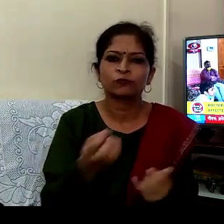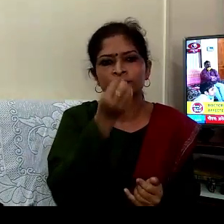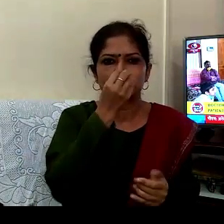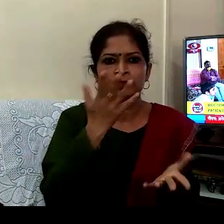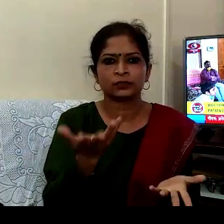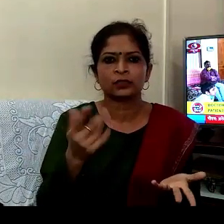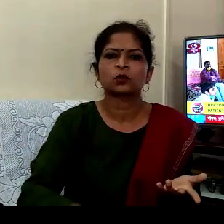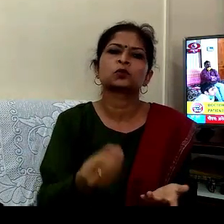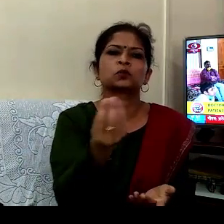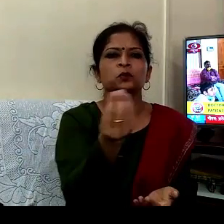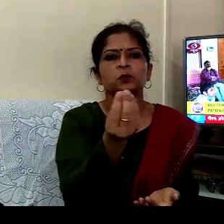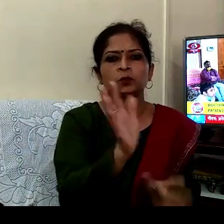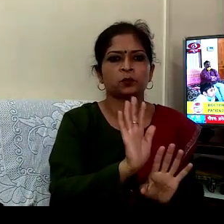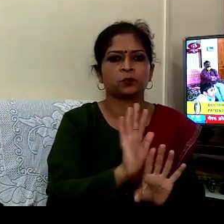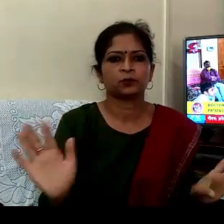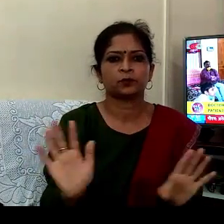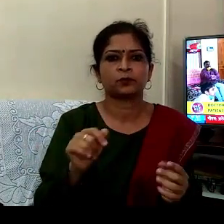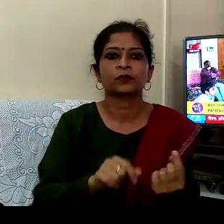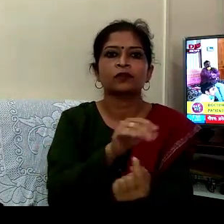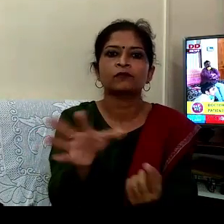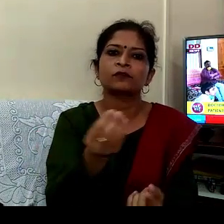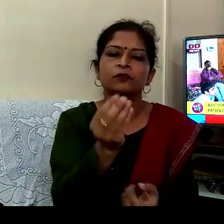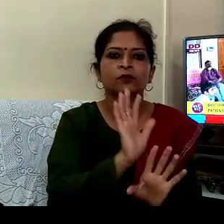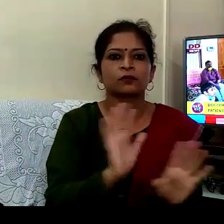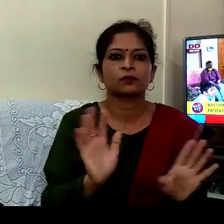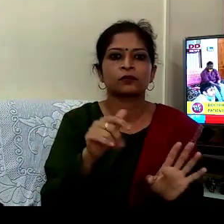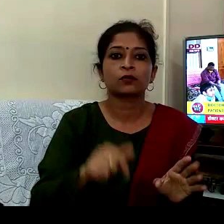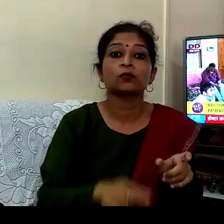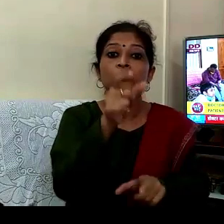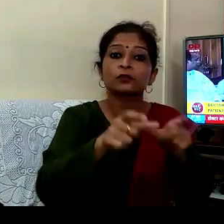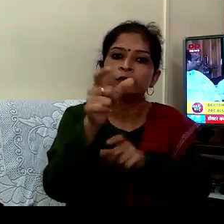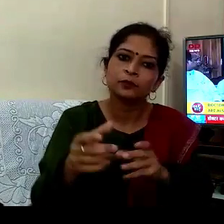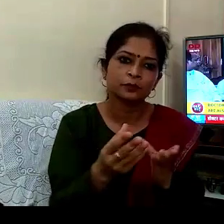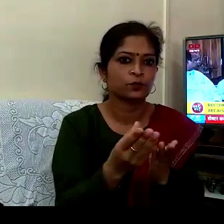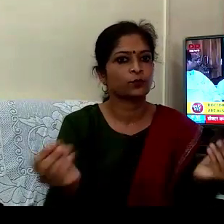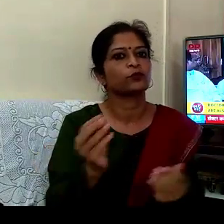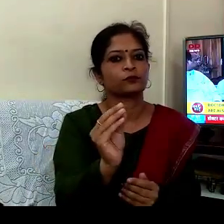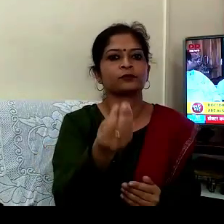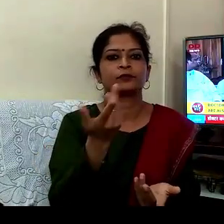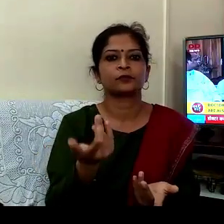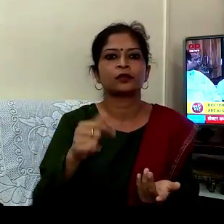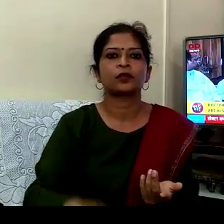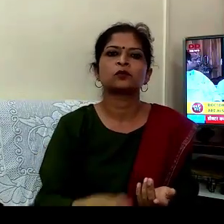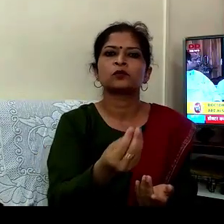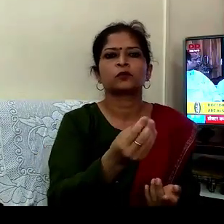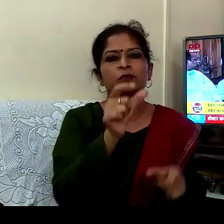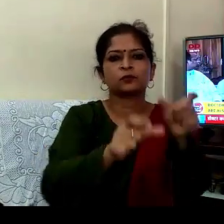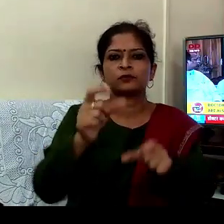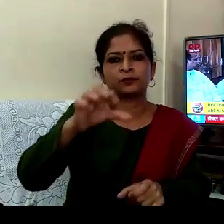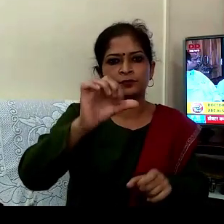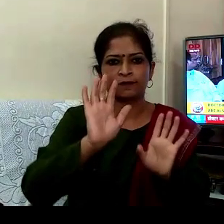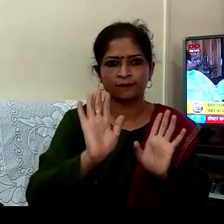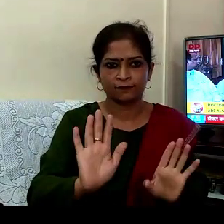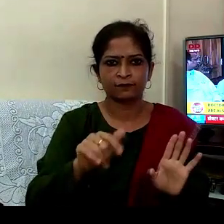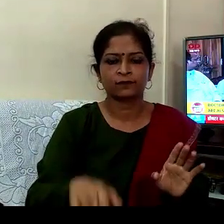سیکھل وڈیسیز tens آڑان چول اننا آئند ان شئر جاند لوگ سایاں وہ